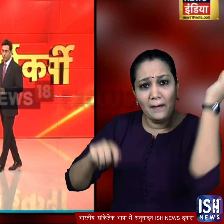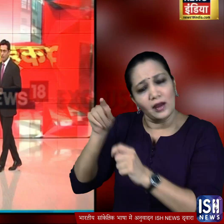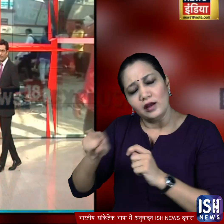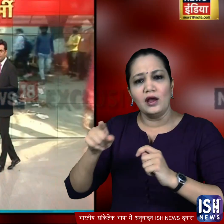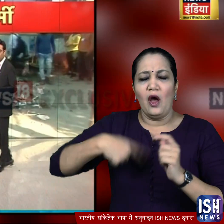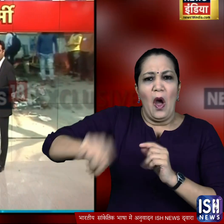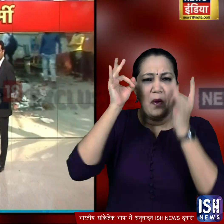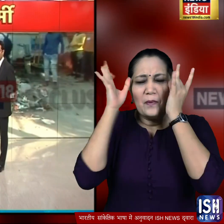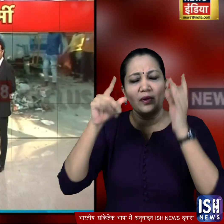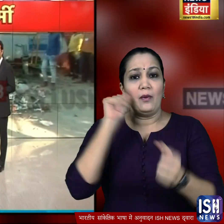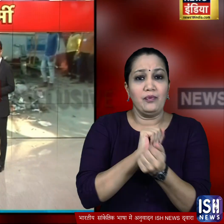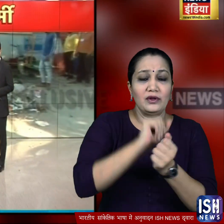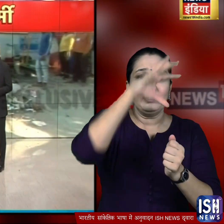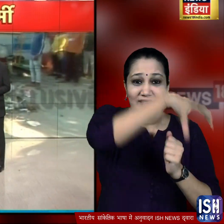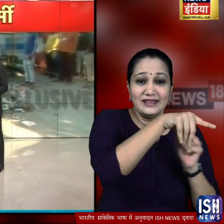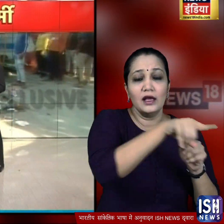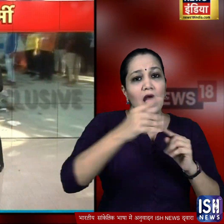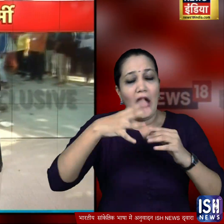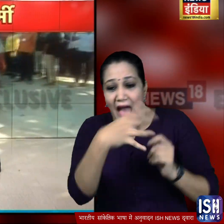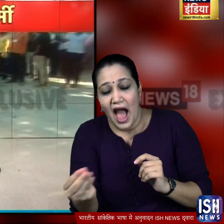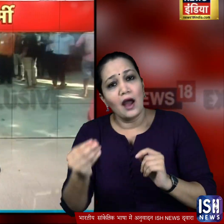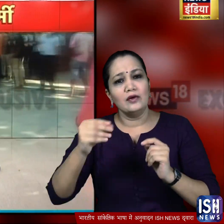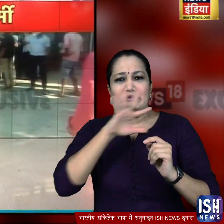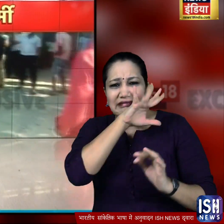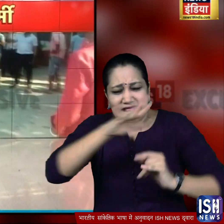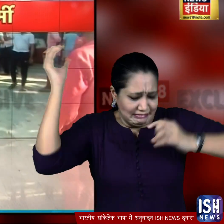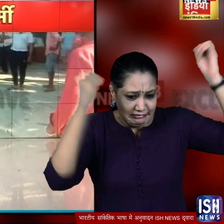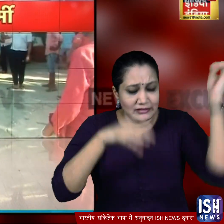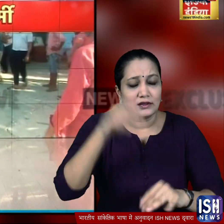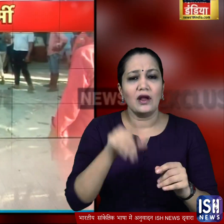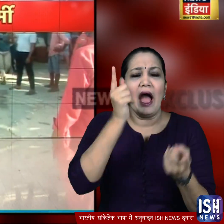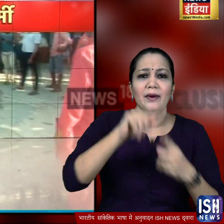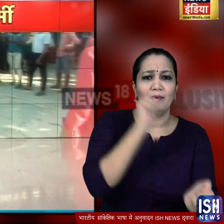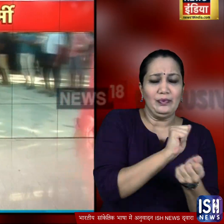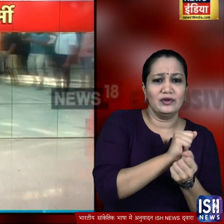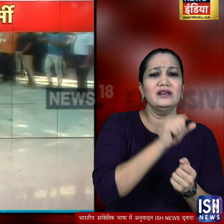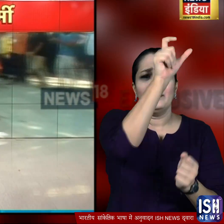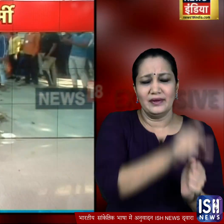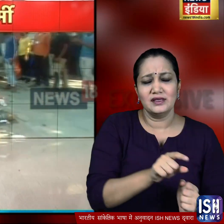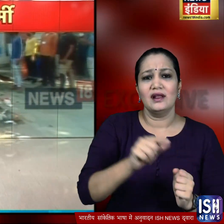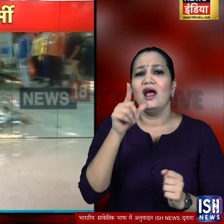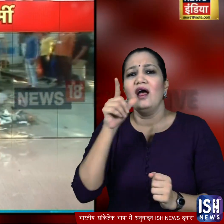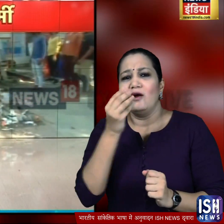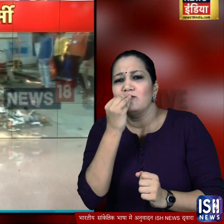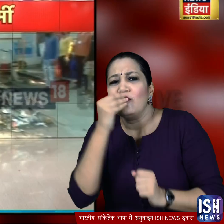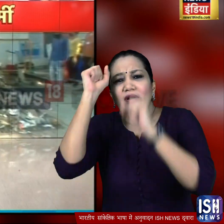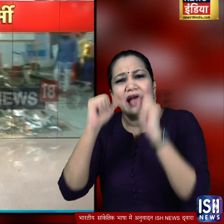और उन्होंने पुलिस चौकी के सामने कूड़े का धेर लगा दिया आरोप है कि एक पुलिस वाले ने एक सफाई कर्मचारी को लंच करते समय पीट दिया